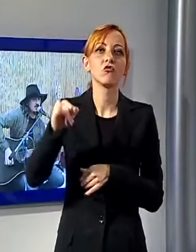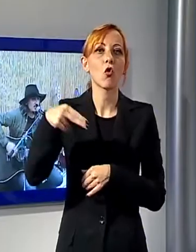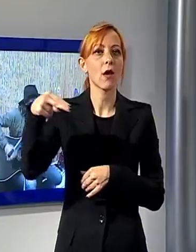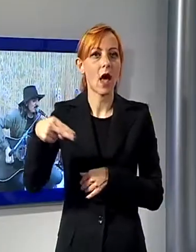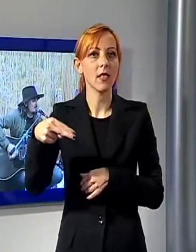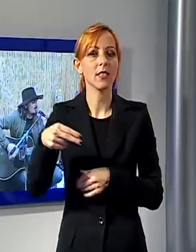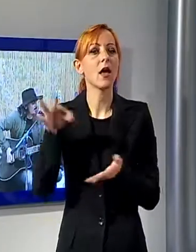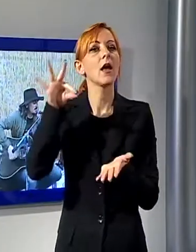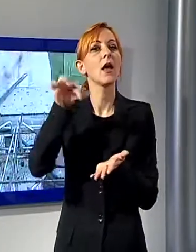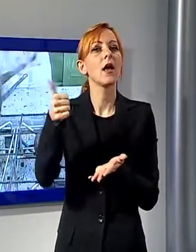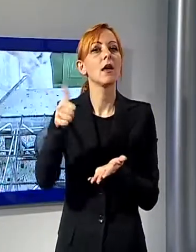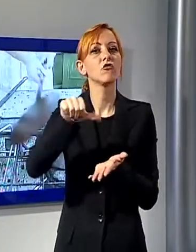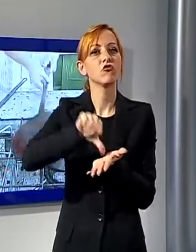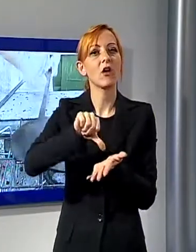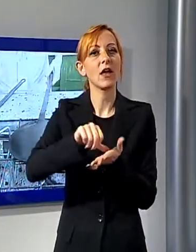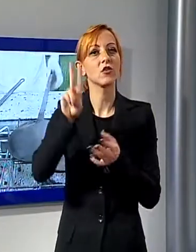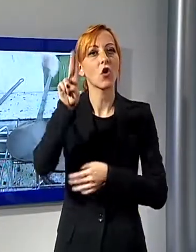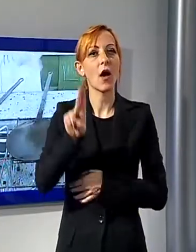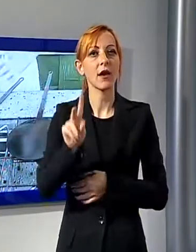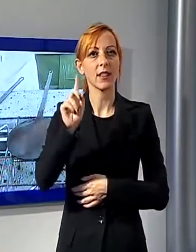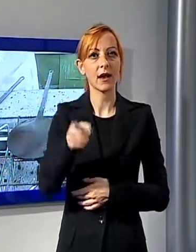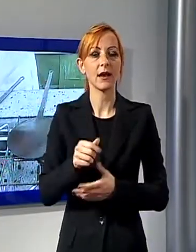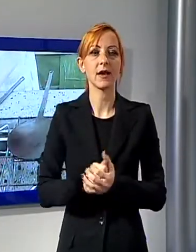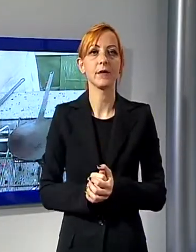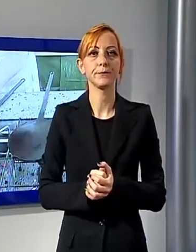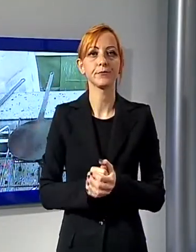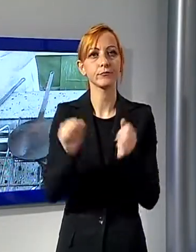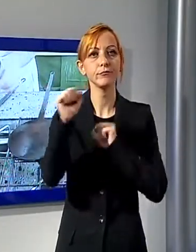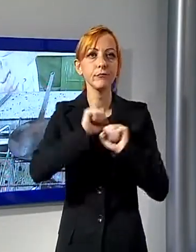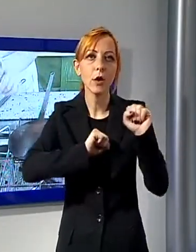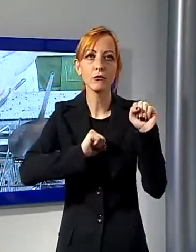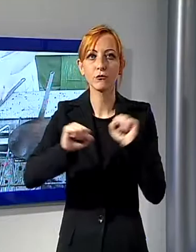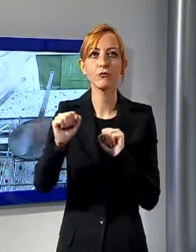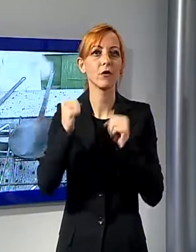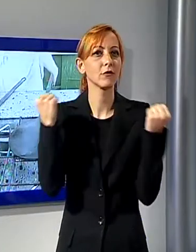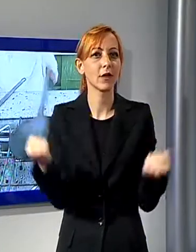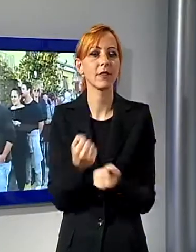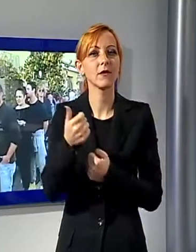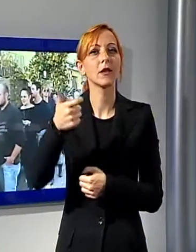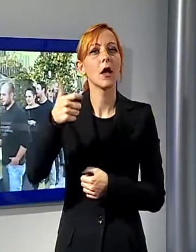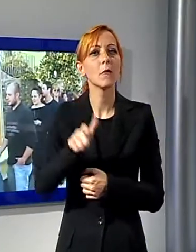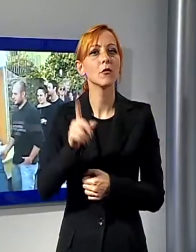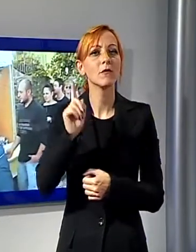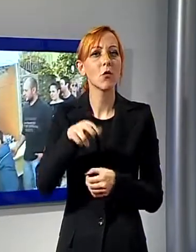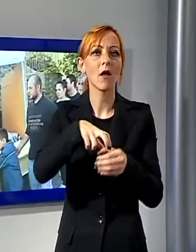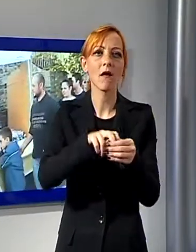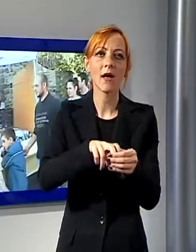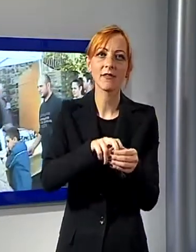E il successo della manifestazione, secondo Fra Benedetto Mattier, non è solo merito della nobile castagna o delle crisciolette.